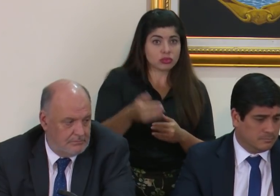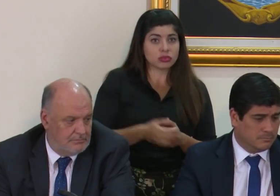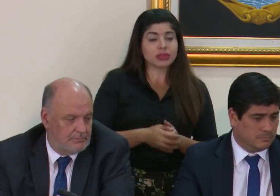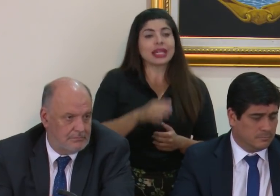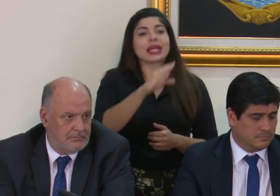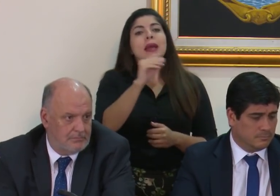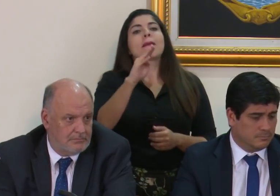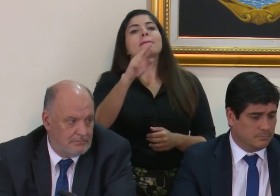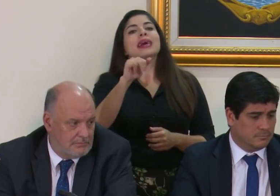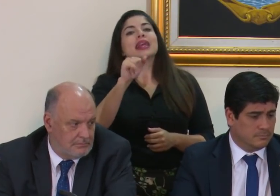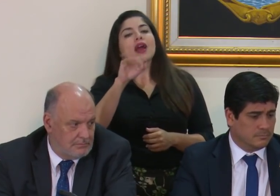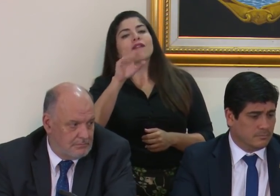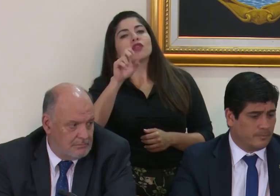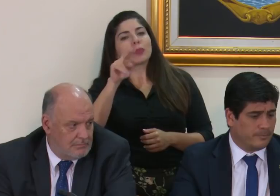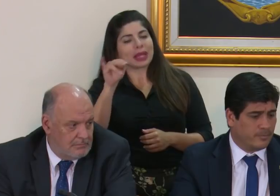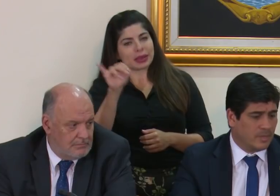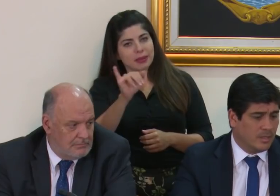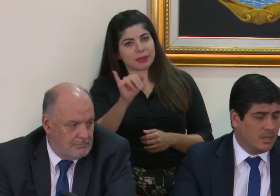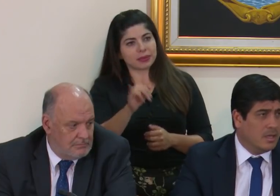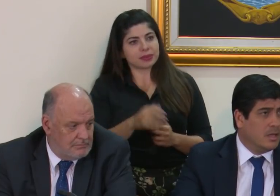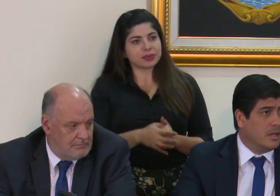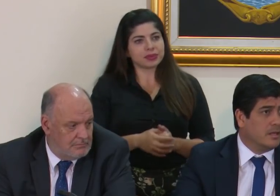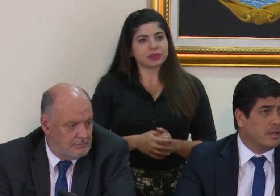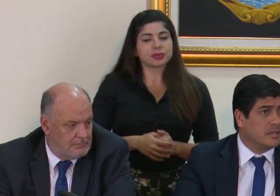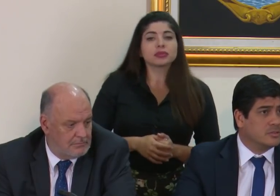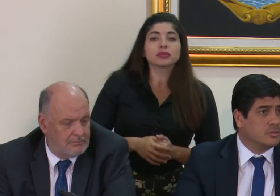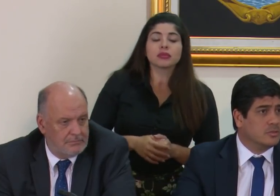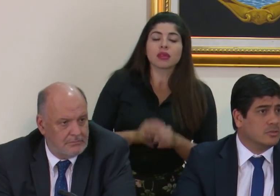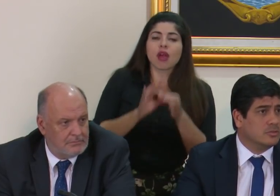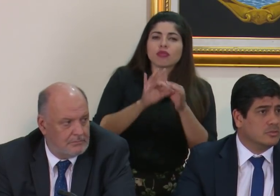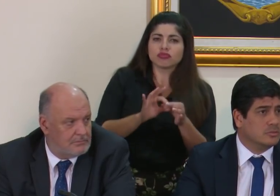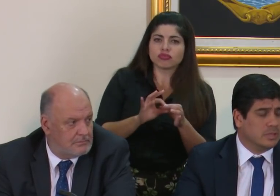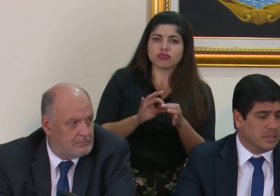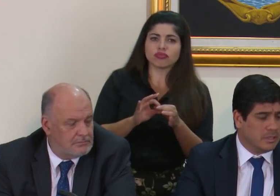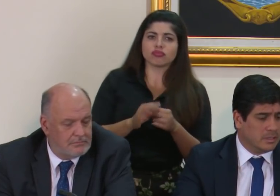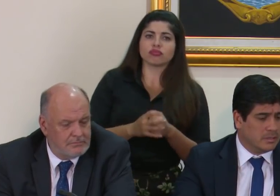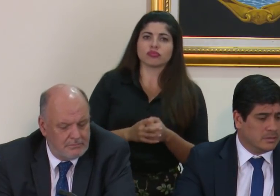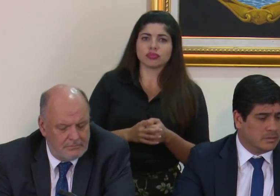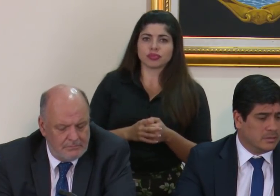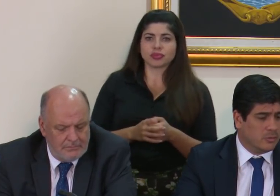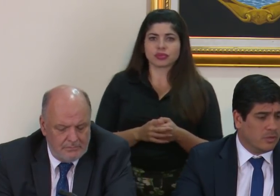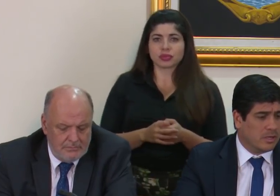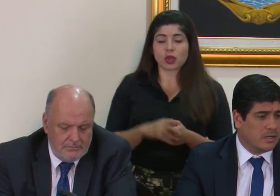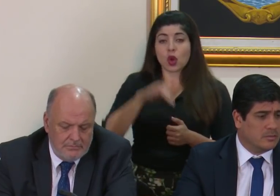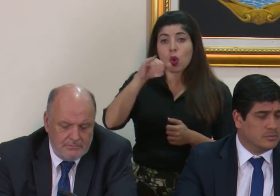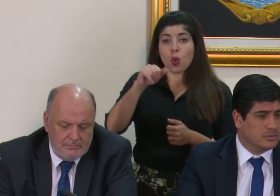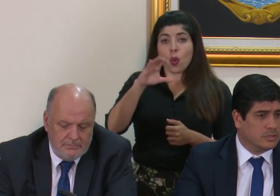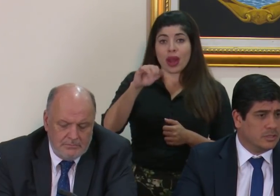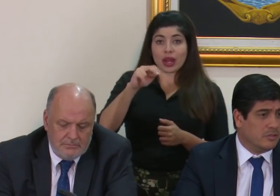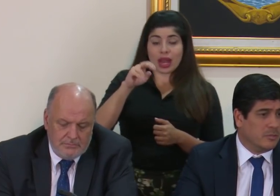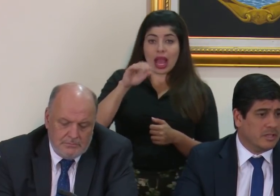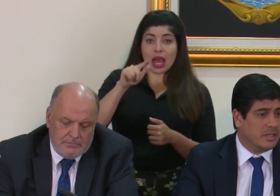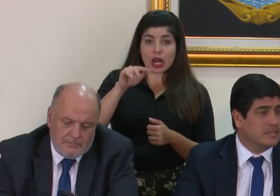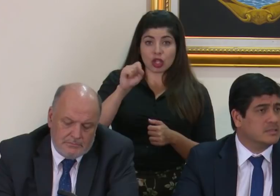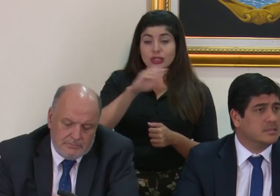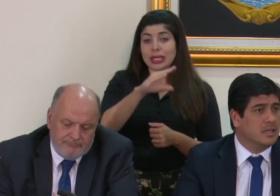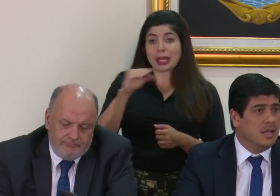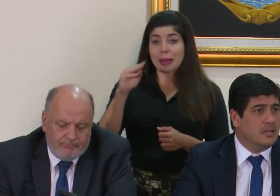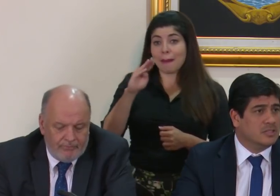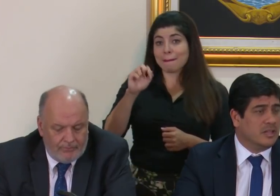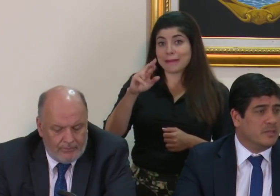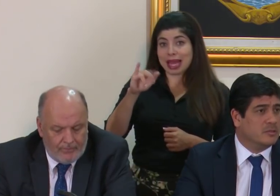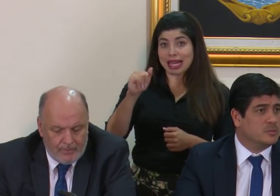Y a doña María Fulmen, perdón. En el caso de don Juan Carlos y de doña María,